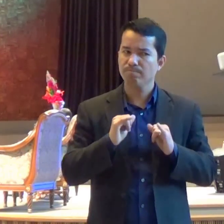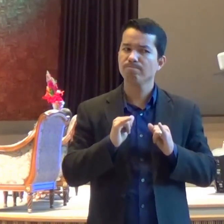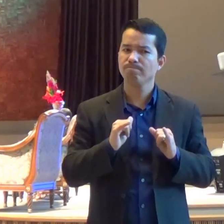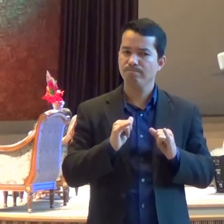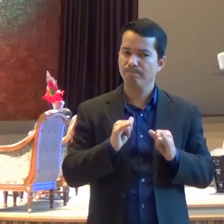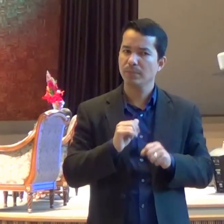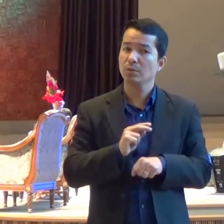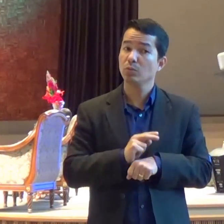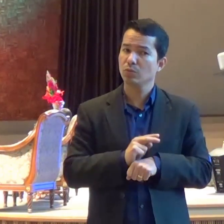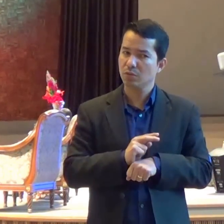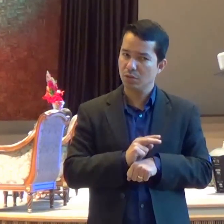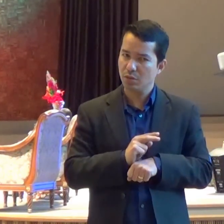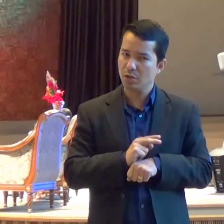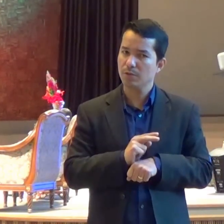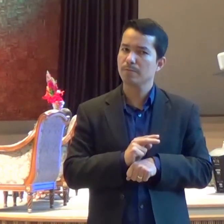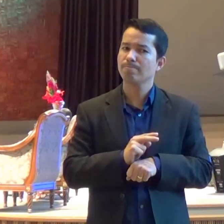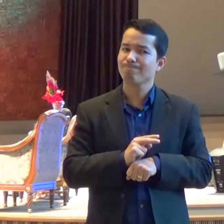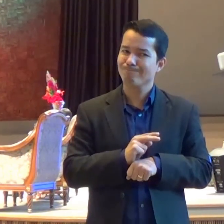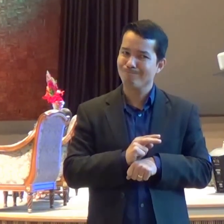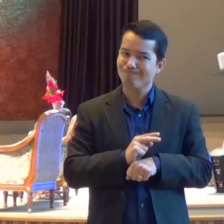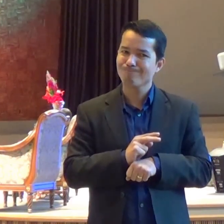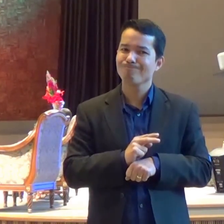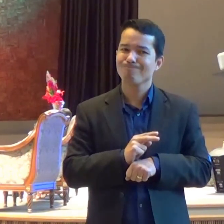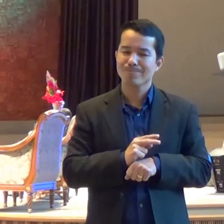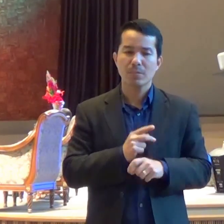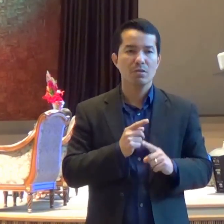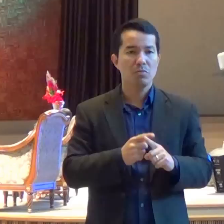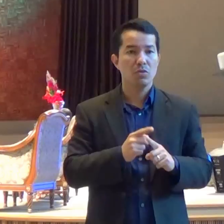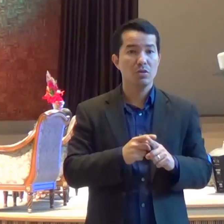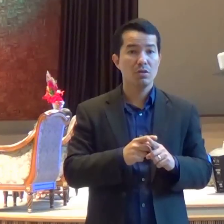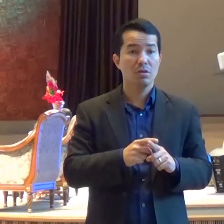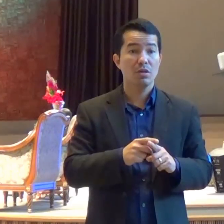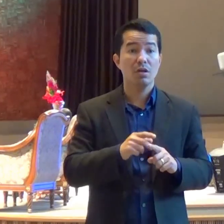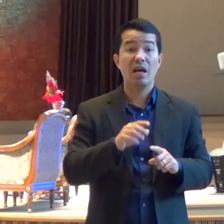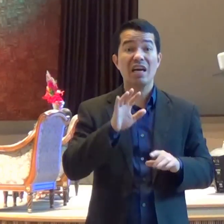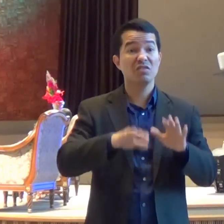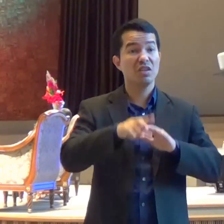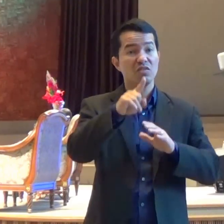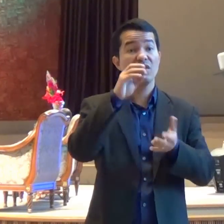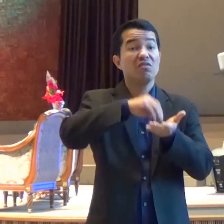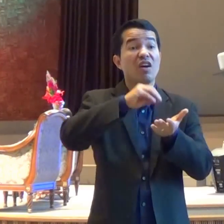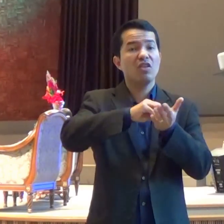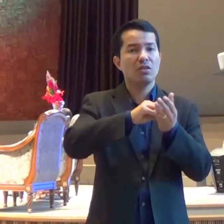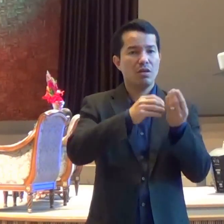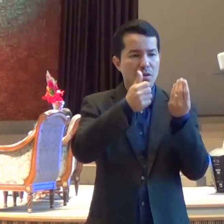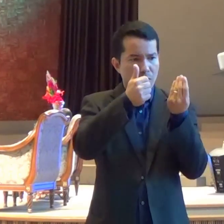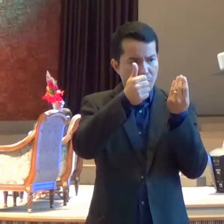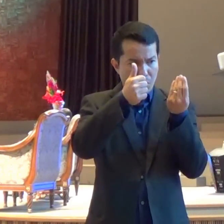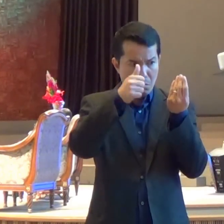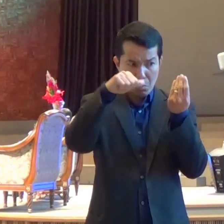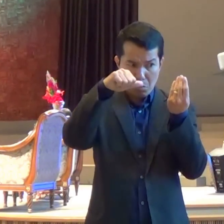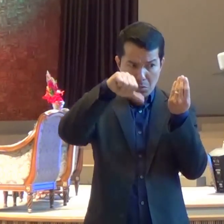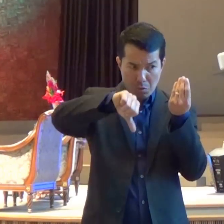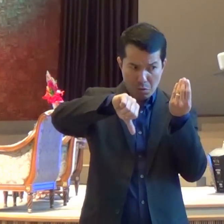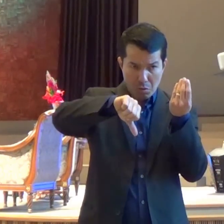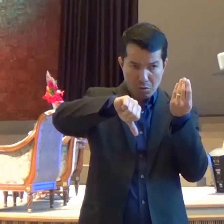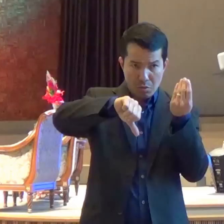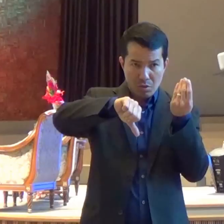quando a gente Pergunta isso Ele fala E a gente Às vezes Não gosta muito Do que ele fala não